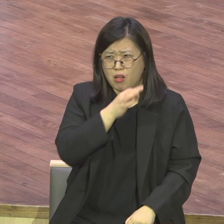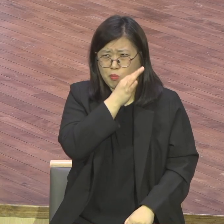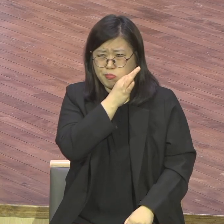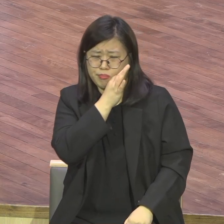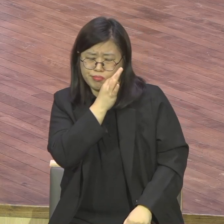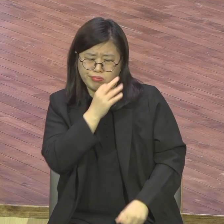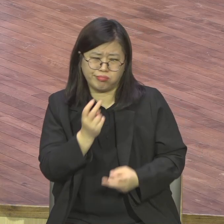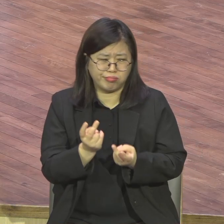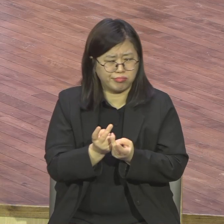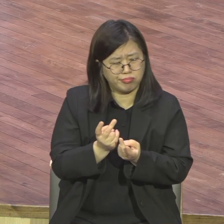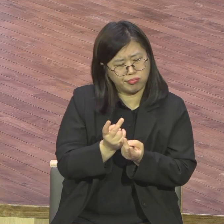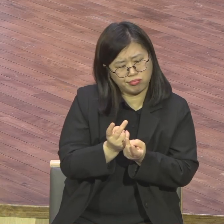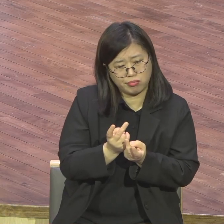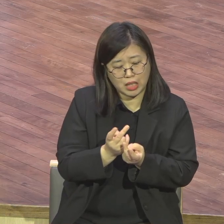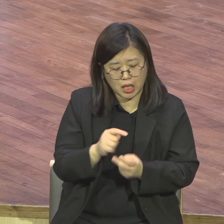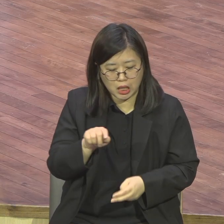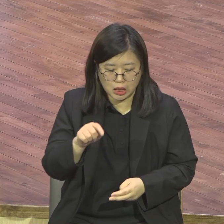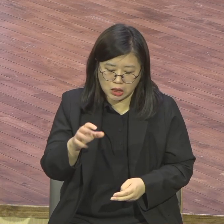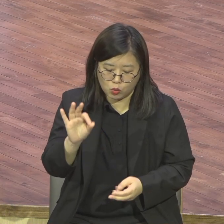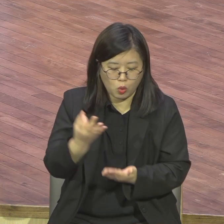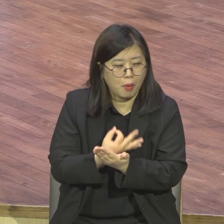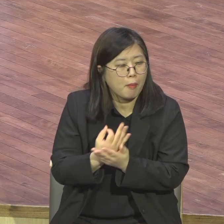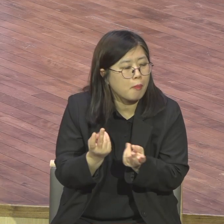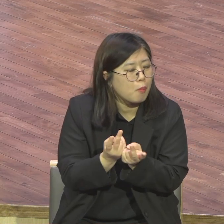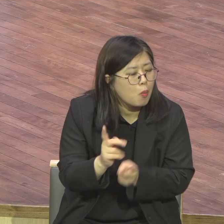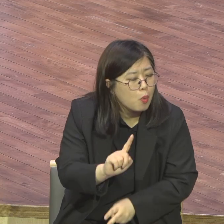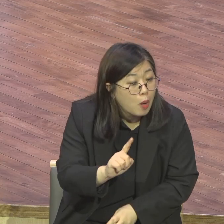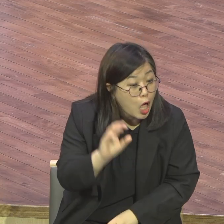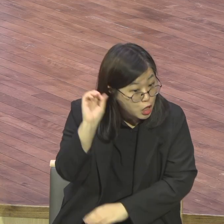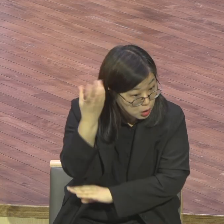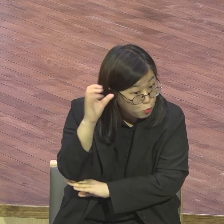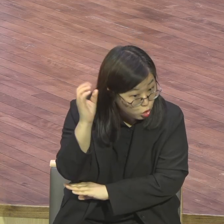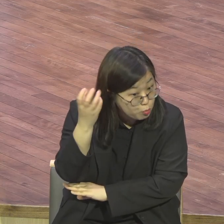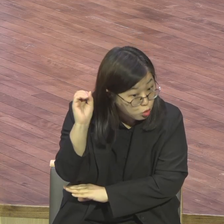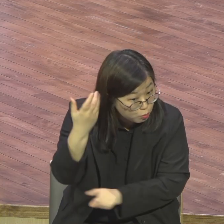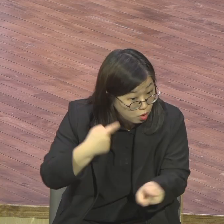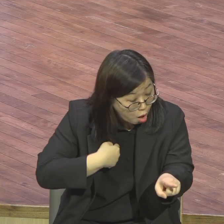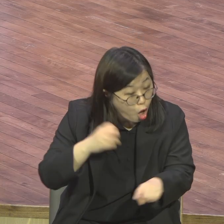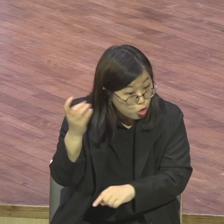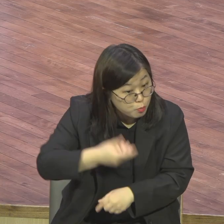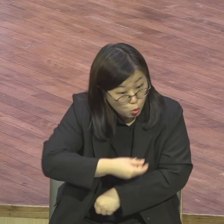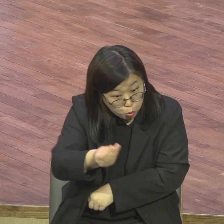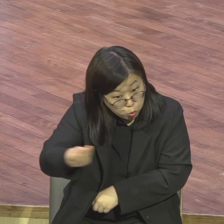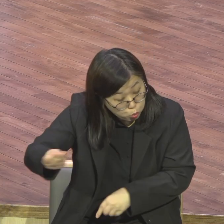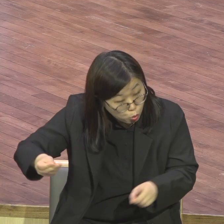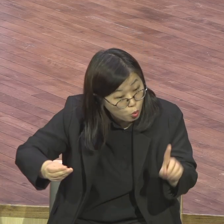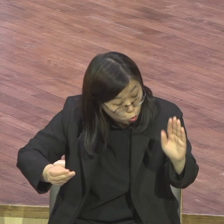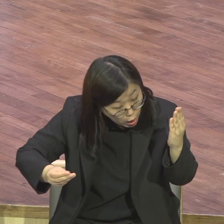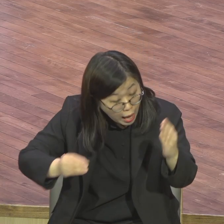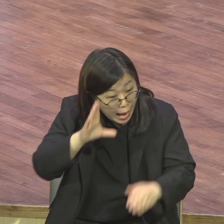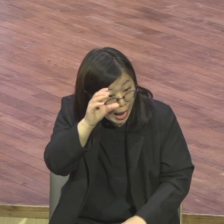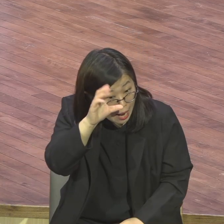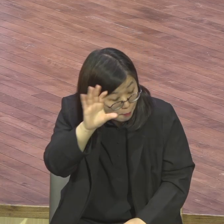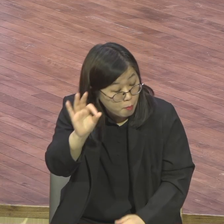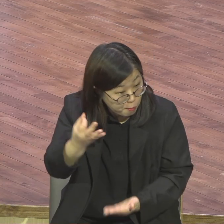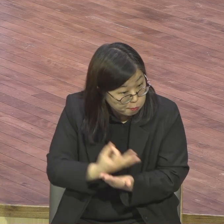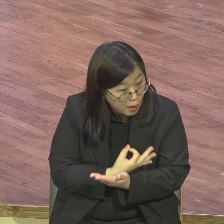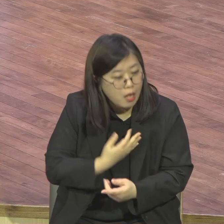5시하고 이래가지고 신문배달 학교에다 아 그래요 나도 좀 시켜달라 신문배달회가 고등학교를 졸업했다니까요